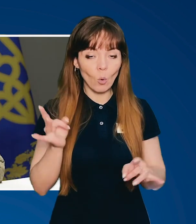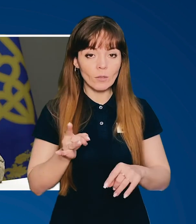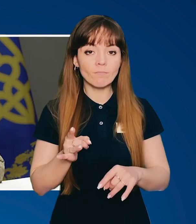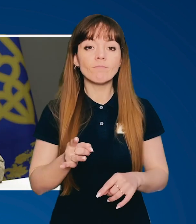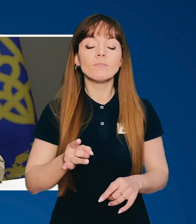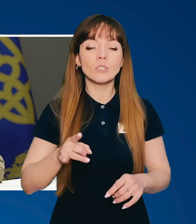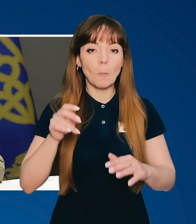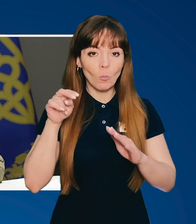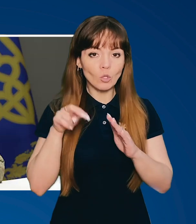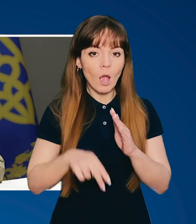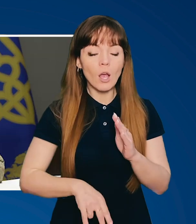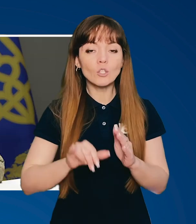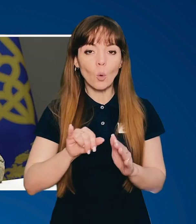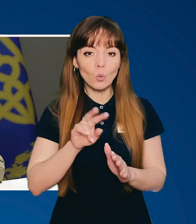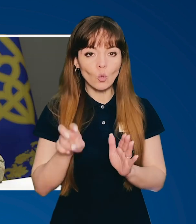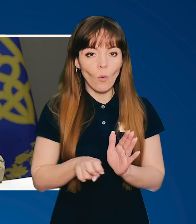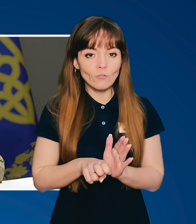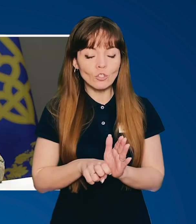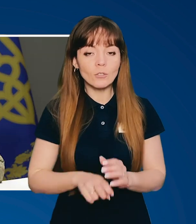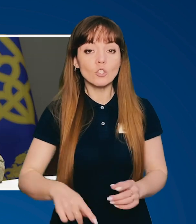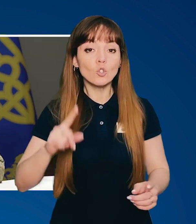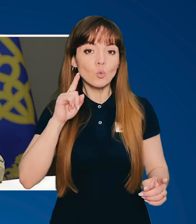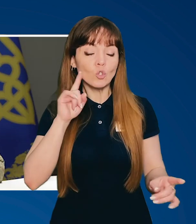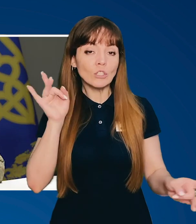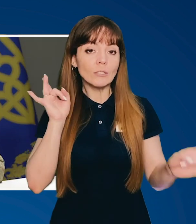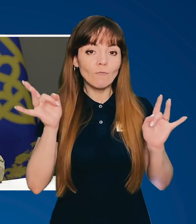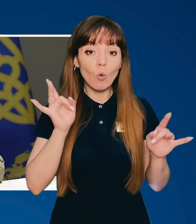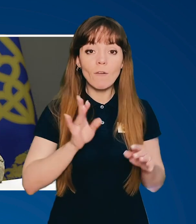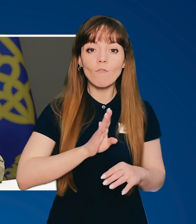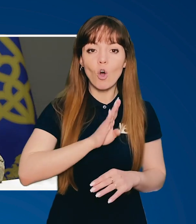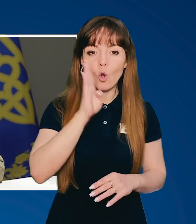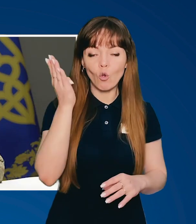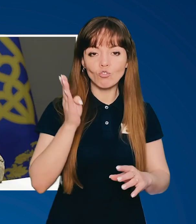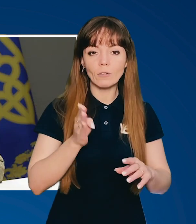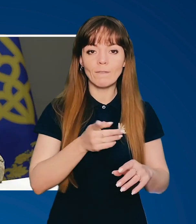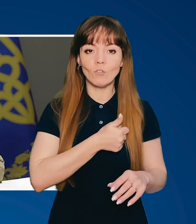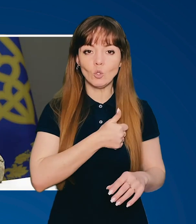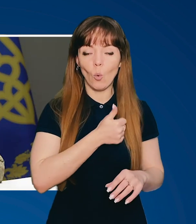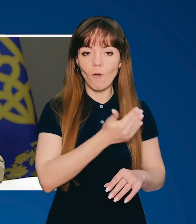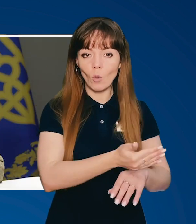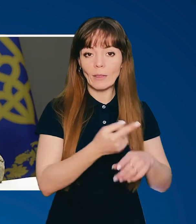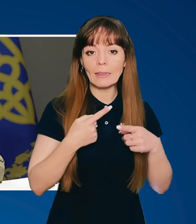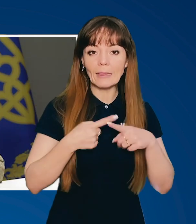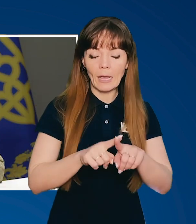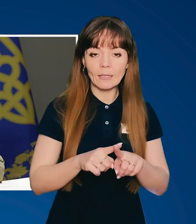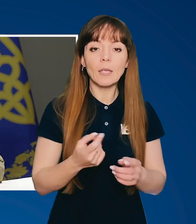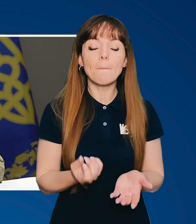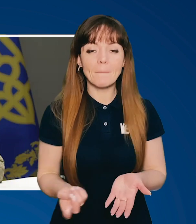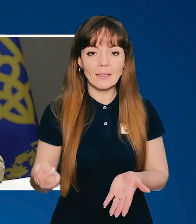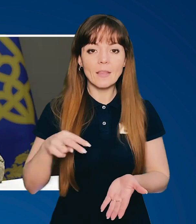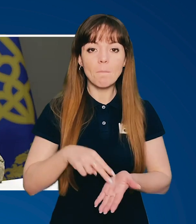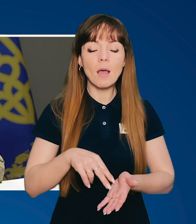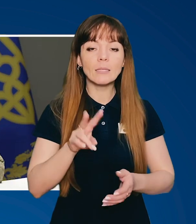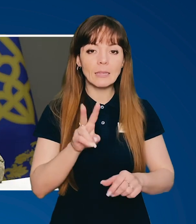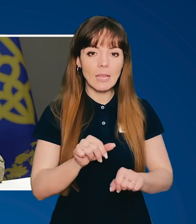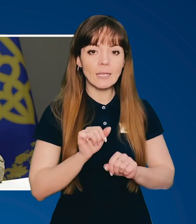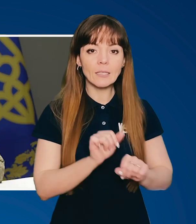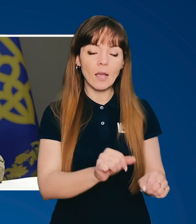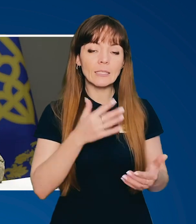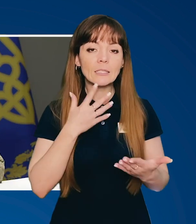спускайся у сховище. Чуєш звук ворожої військової техніки, підіймайся на захист